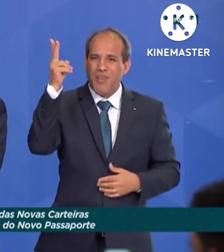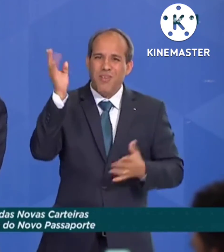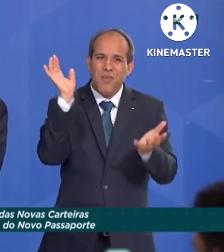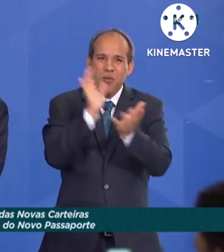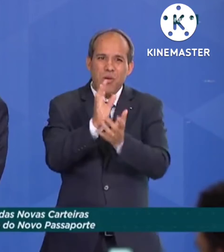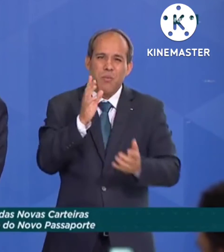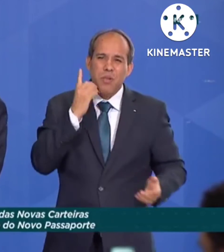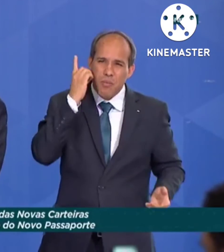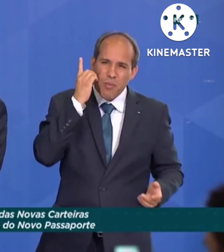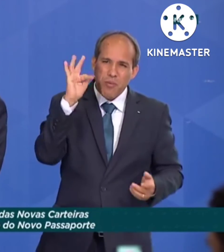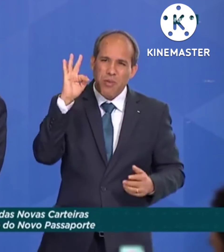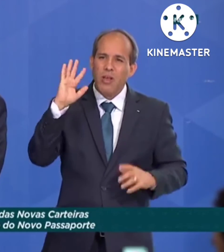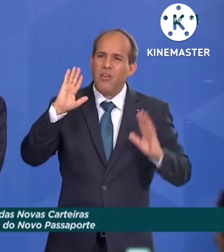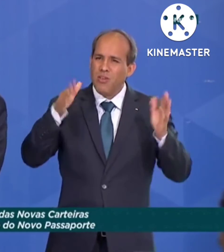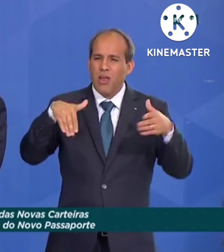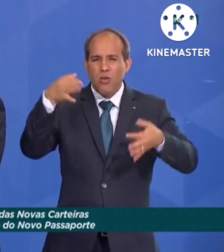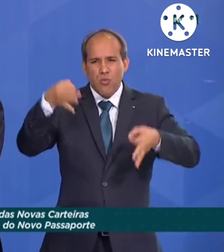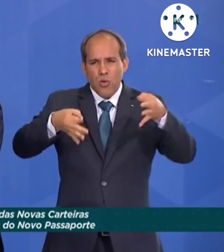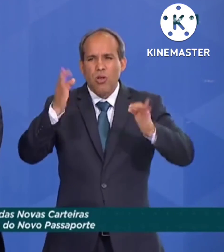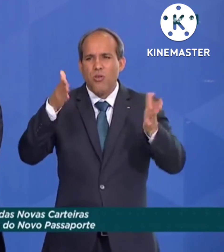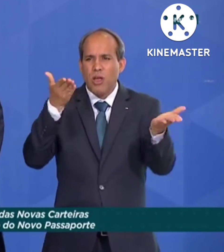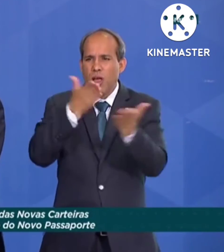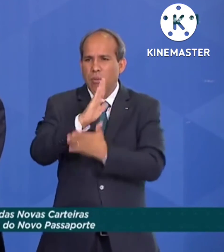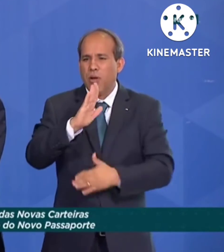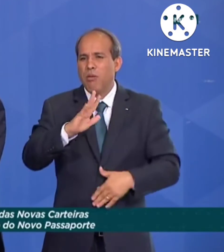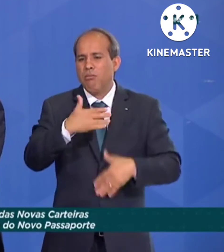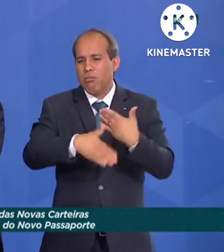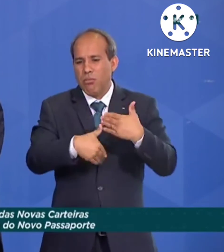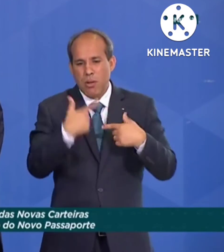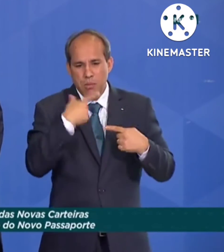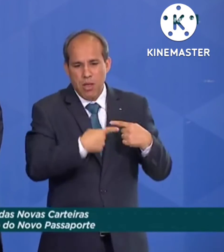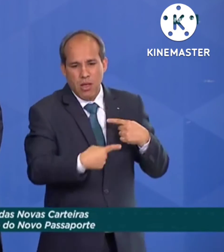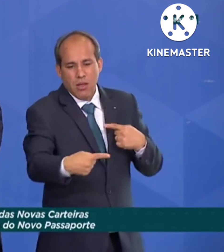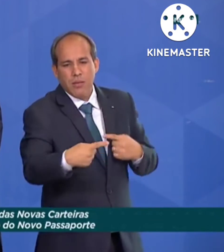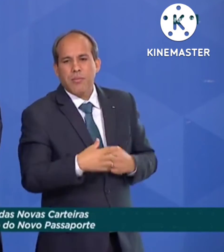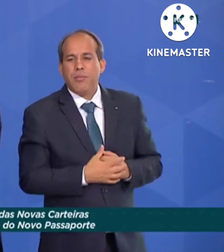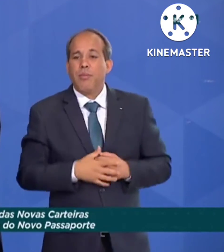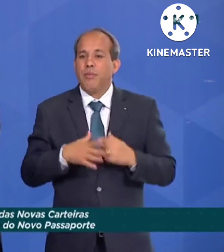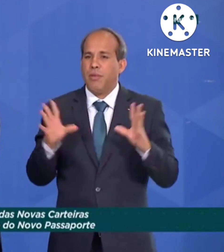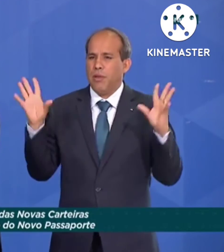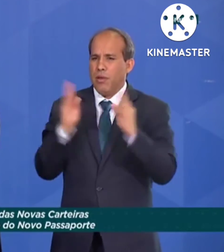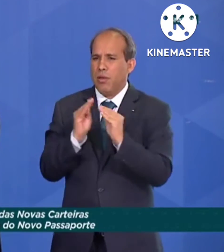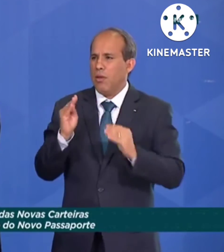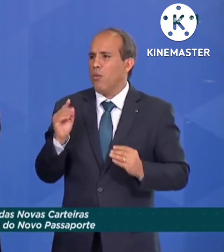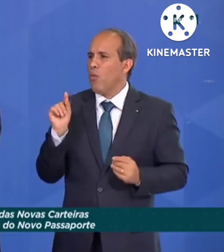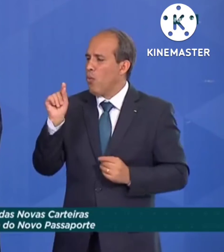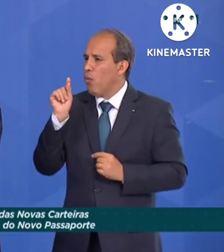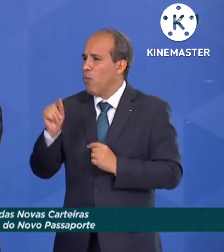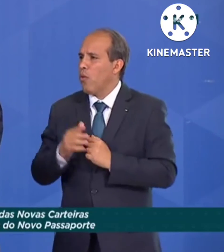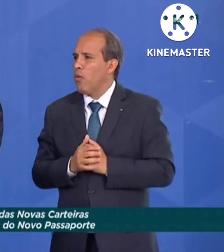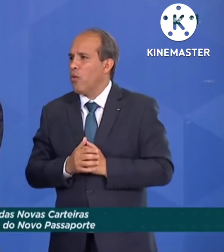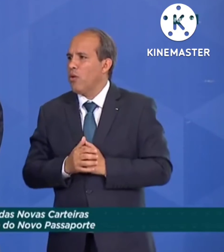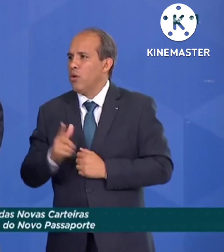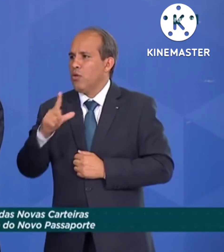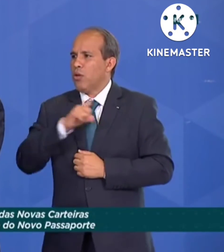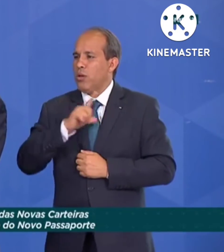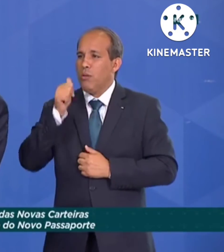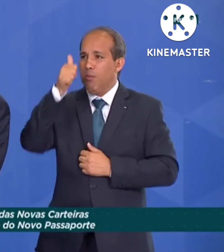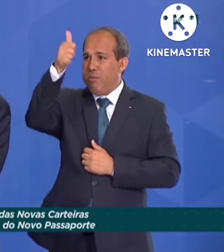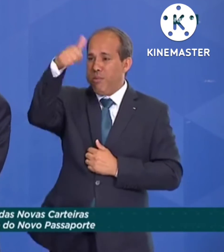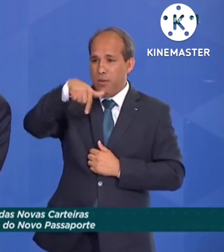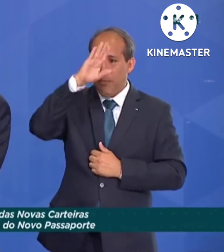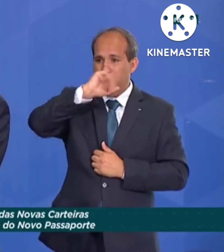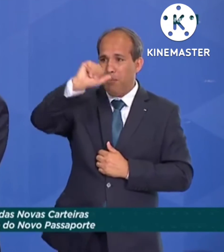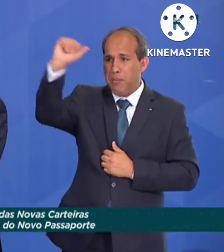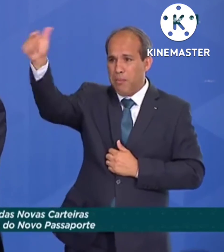julgado, já foi aprovado no Congresso e estamos agora na instância final lá com o Supremo. Então, nós estamos à frente deles, também